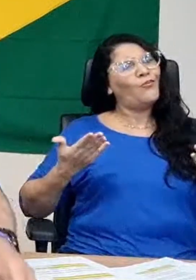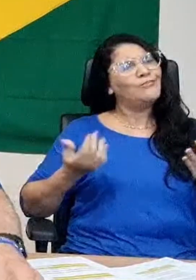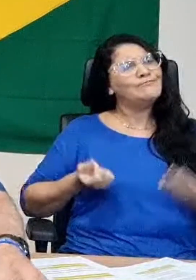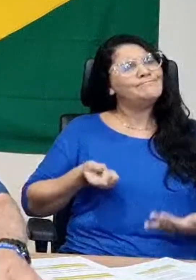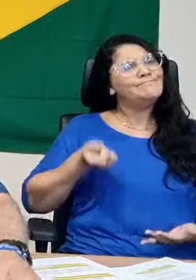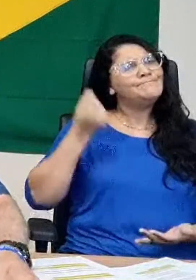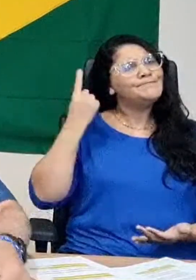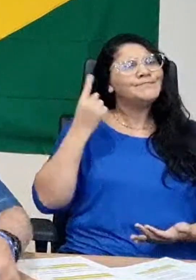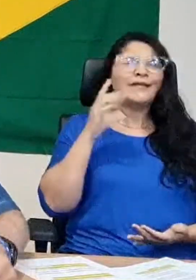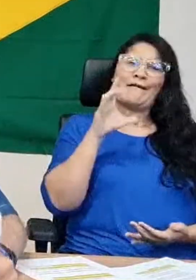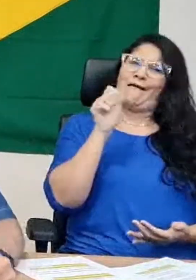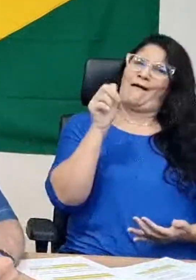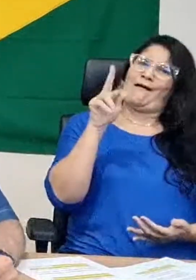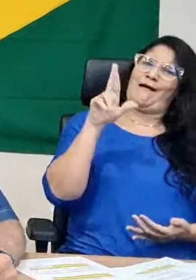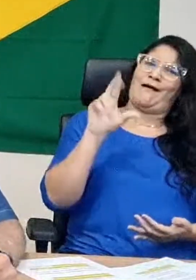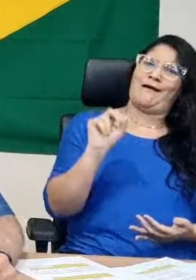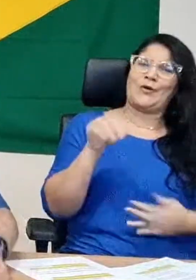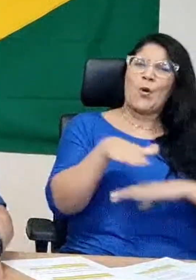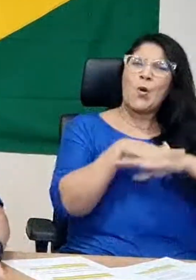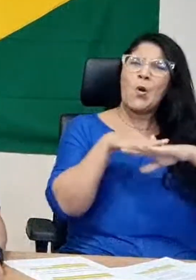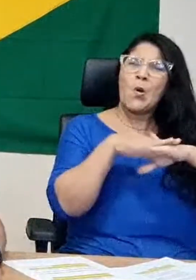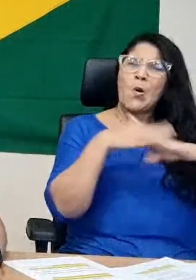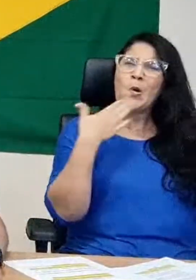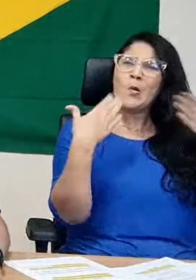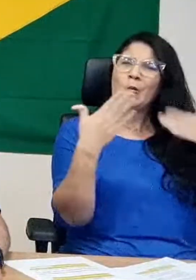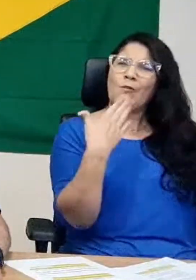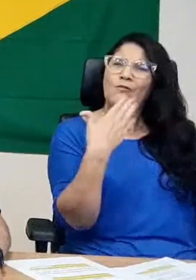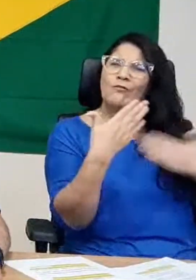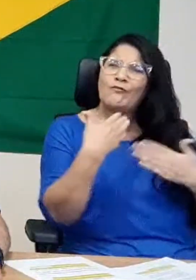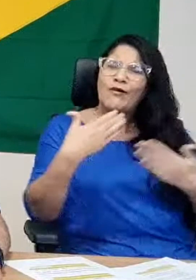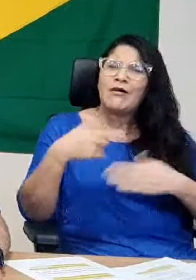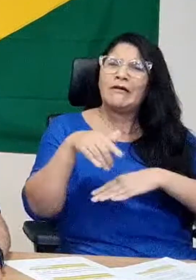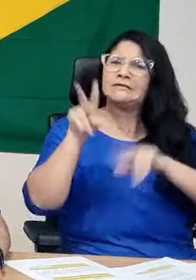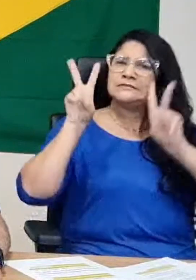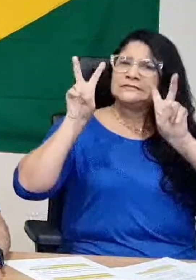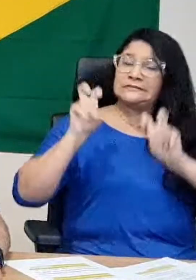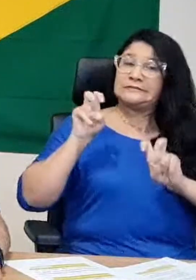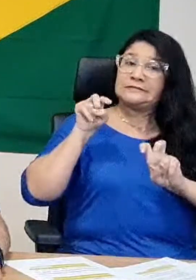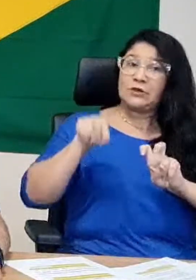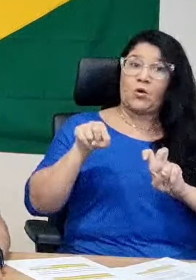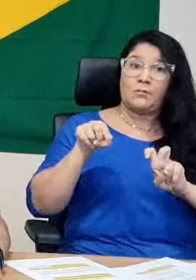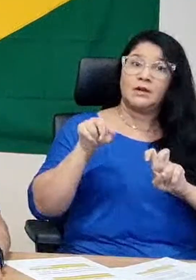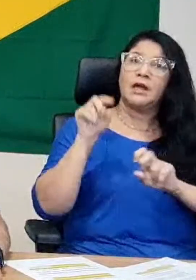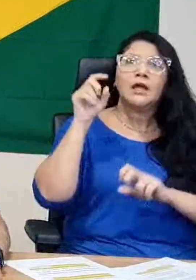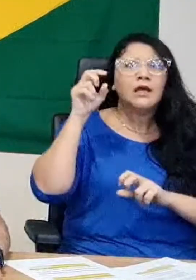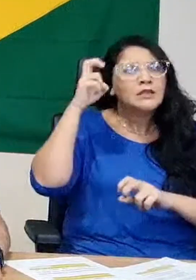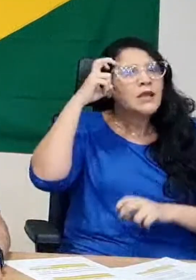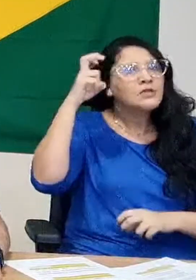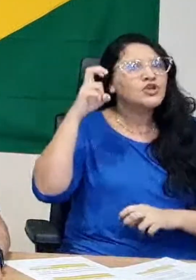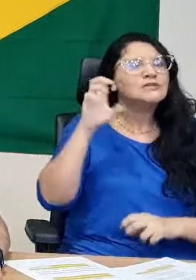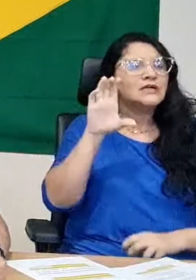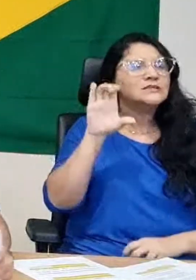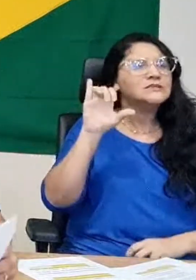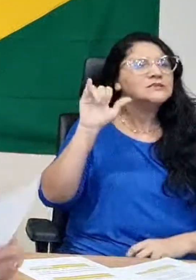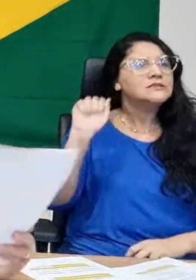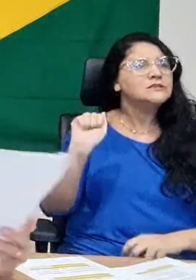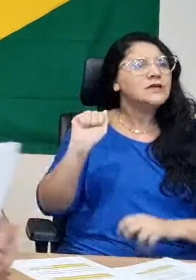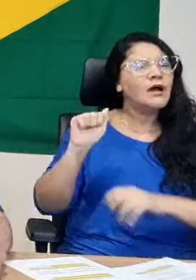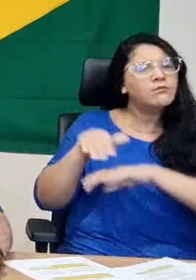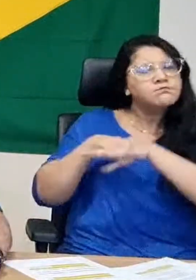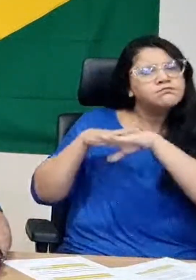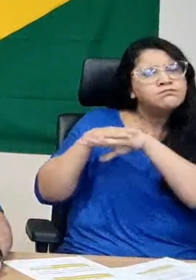lógico que as conversas sobre a área de inteligência que nós tivemos foram extremamente